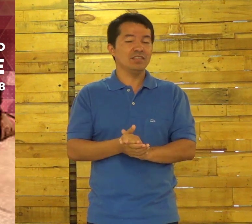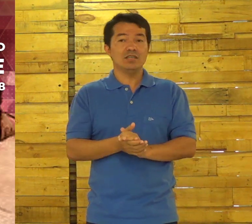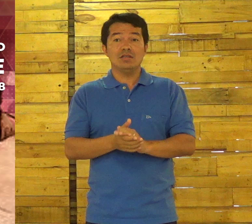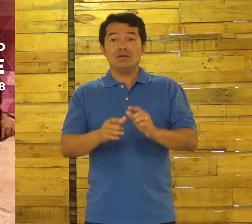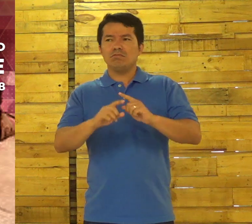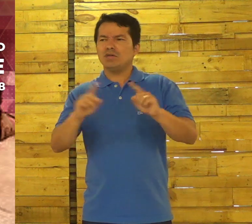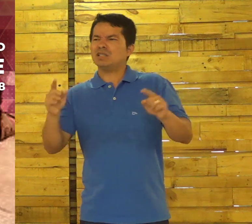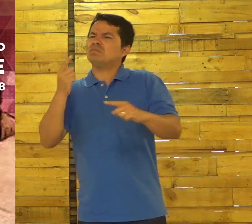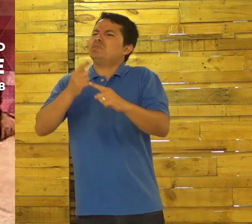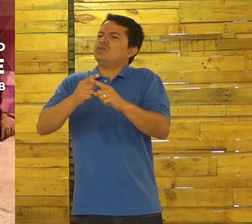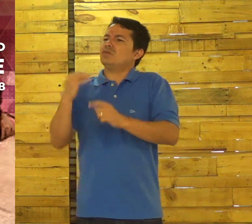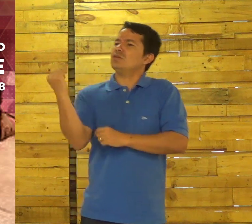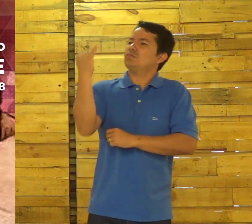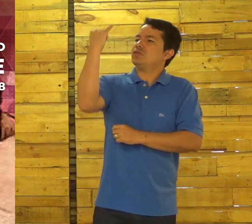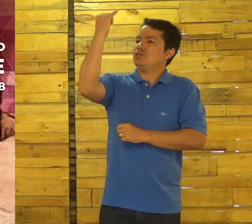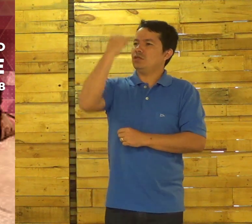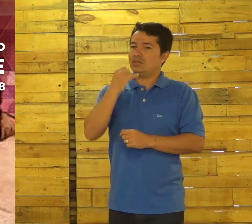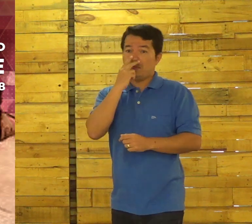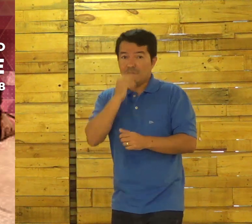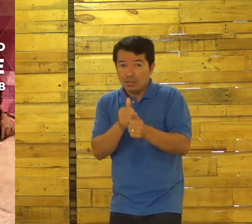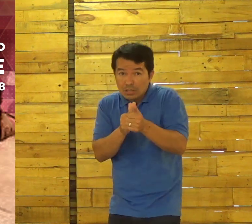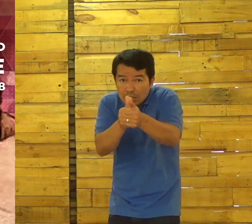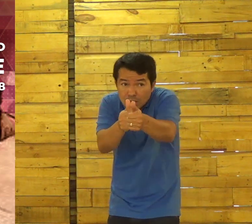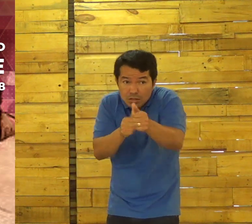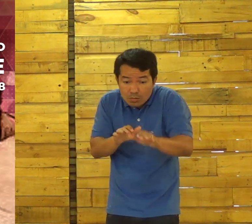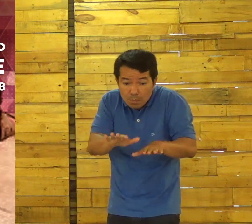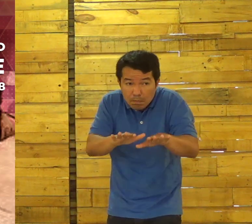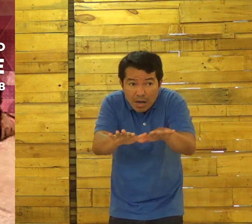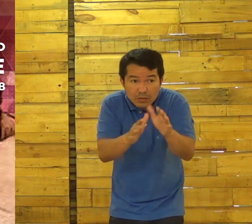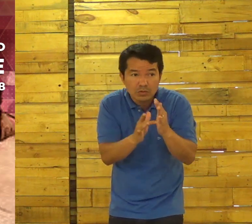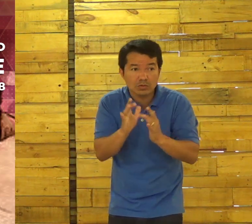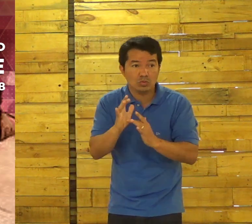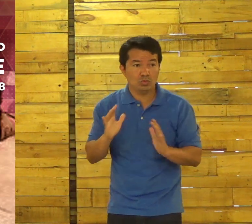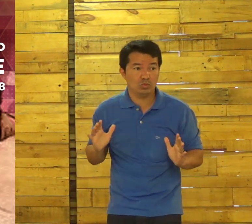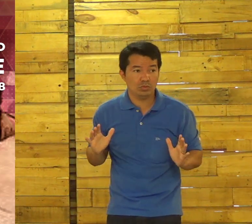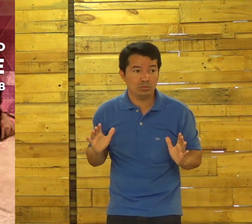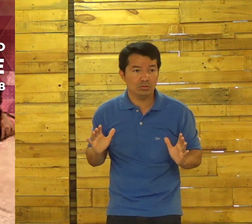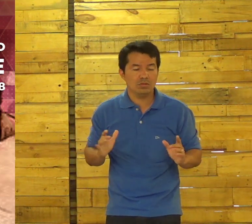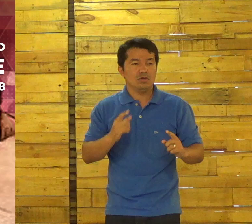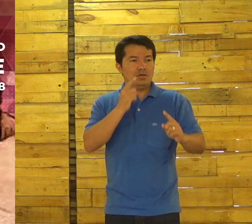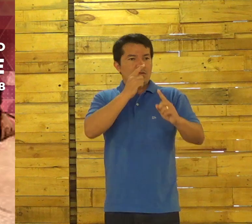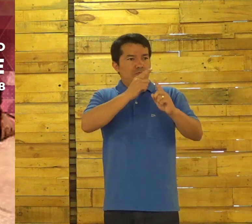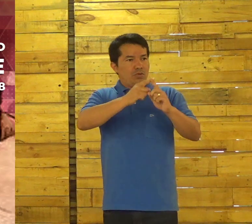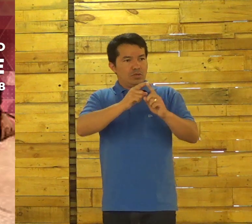somente os dois versículos. Mas por que é importante seguir os passos de Jesus?